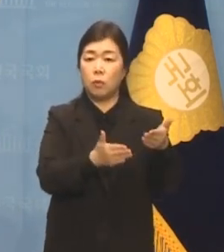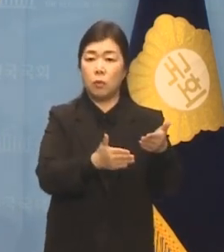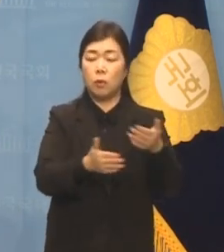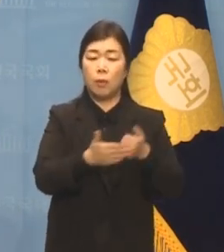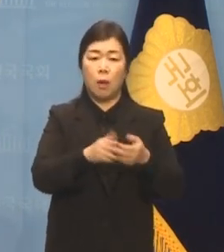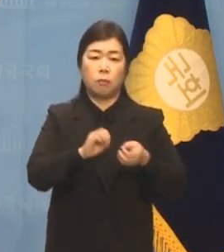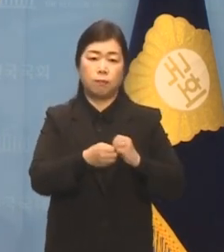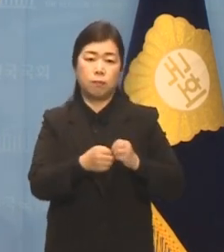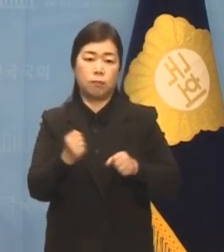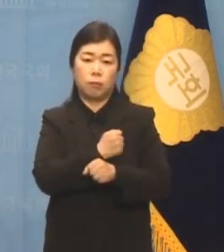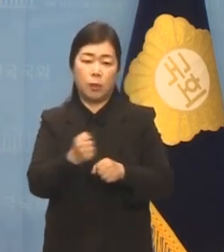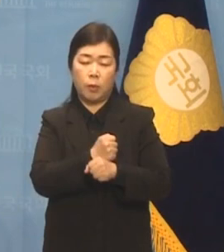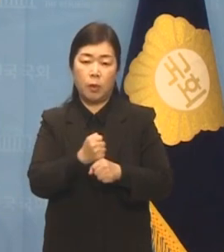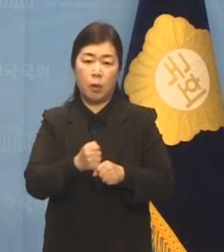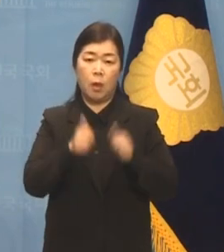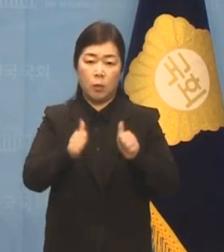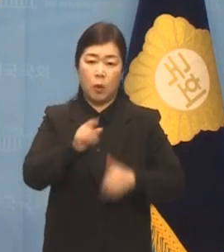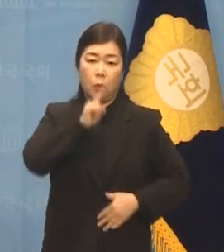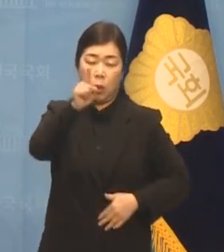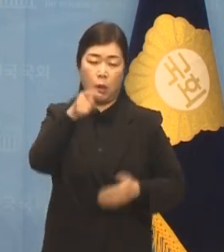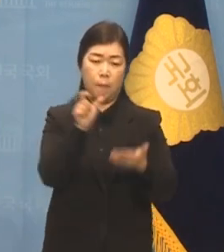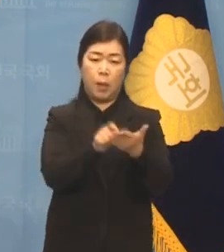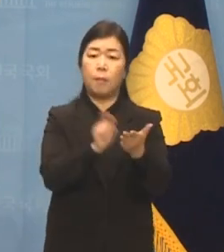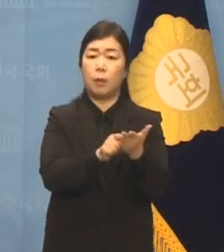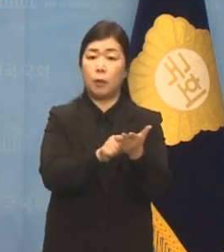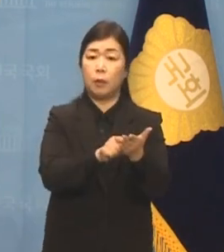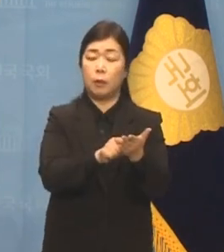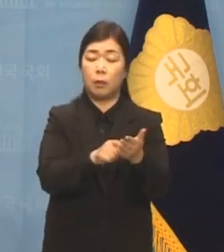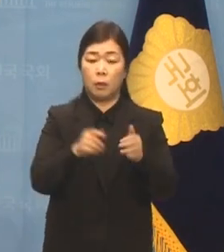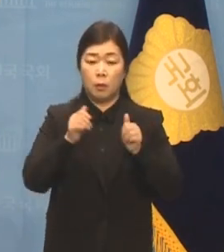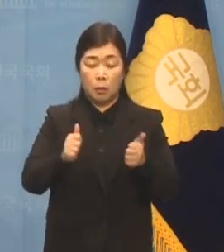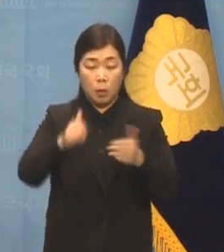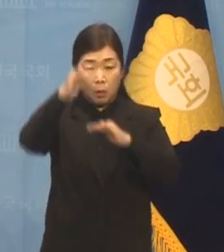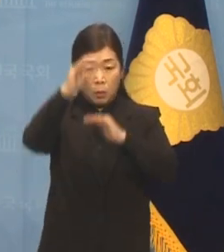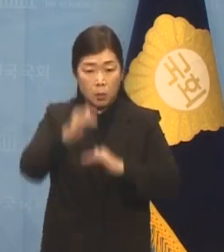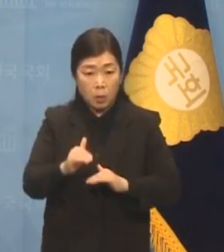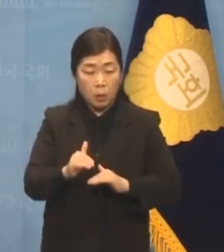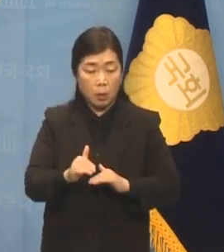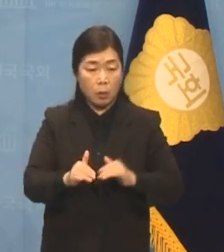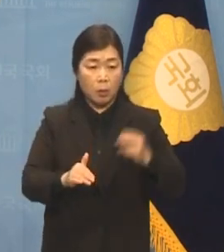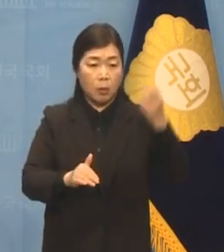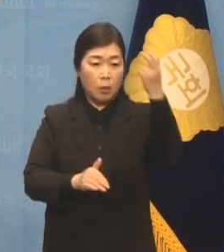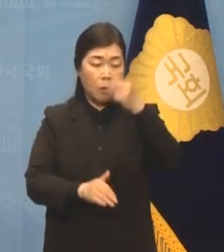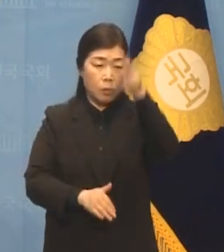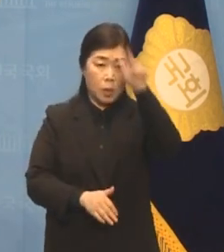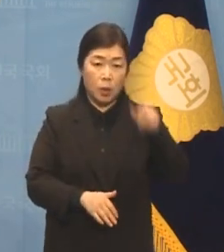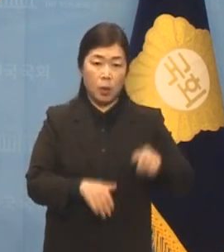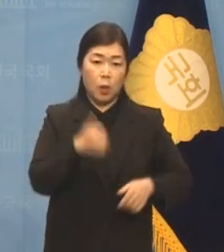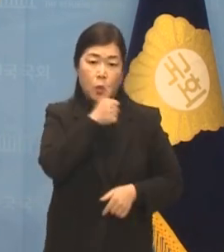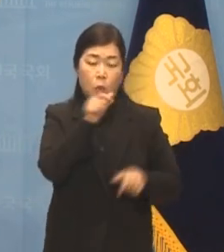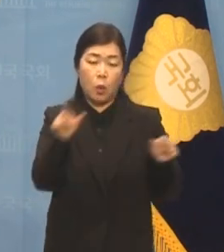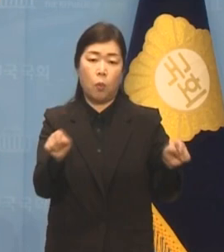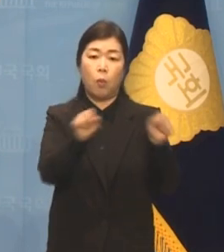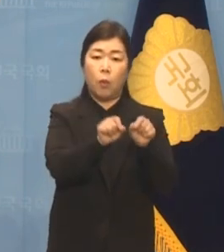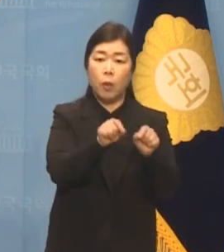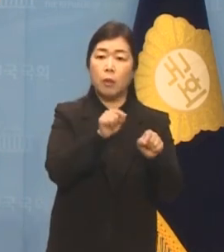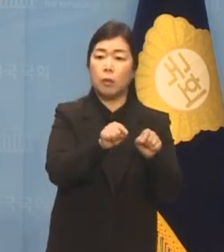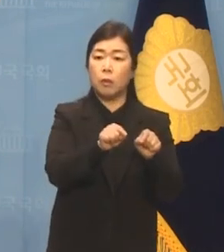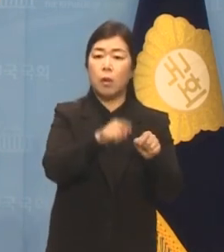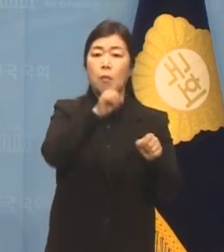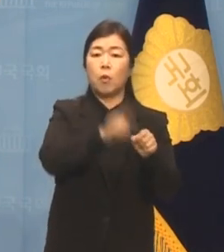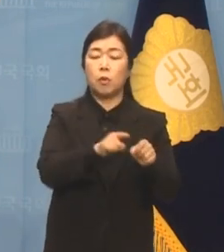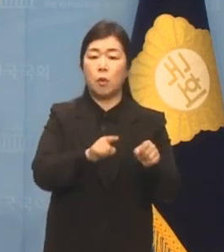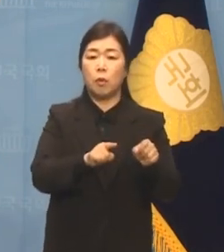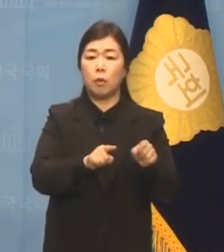재판 과정에서 검찰이 알선의 목적이라고 주장한 양재동 화물터미널